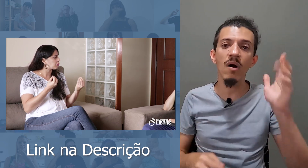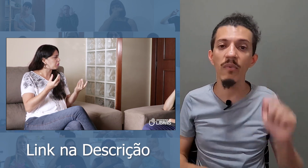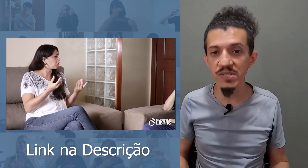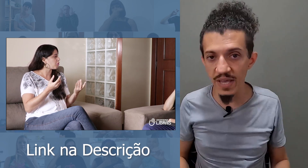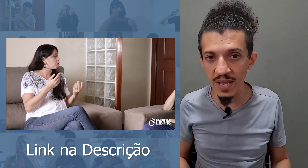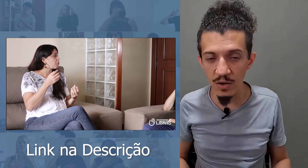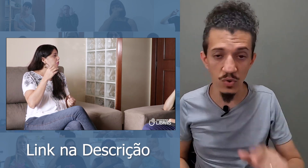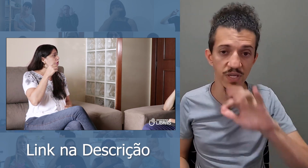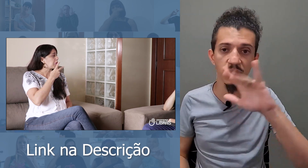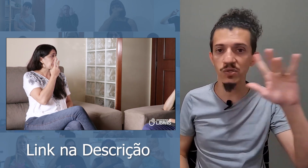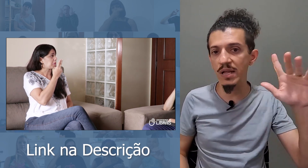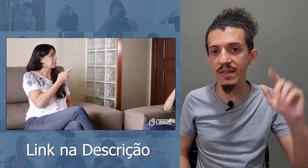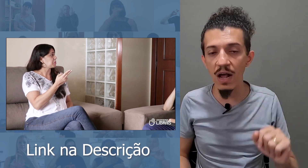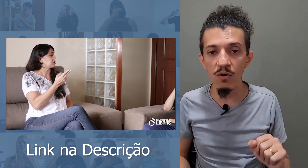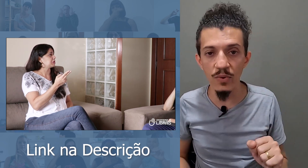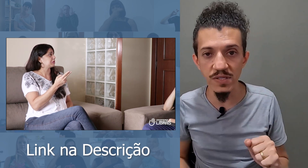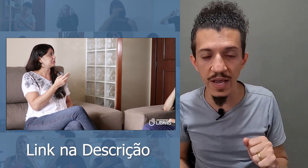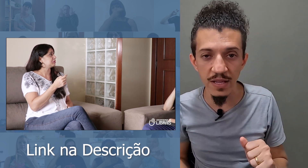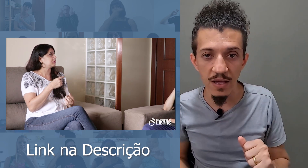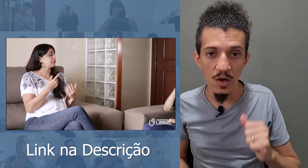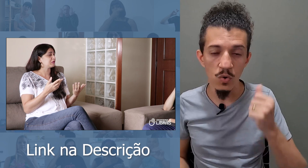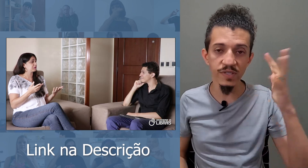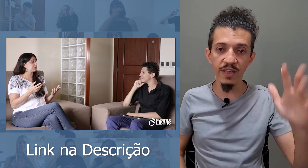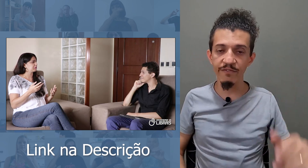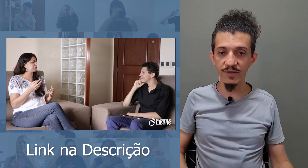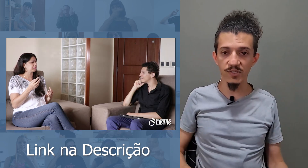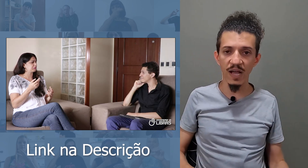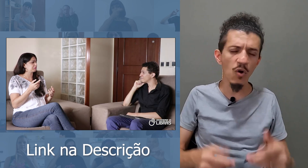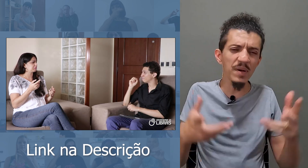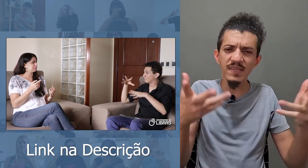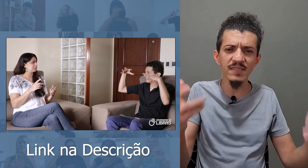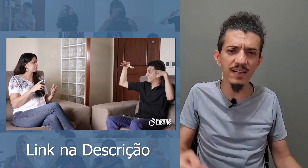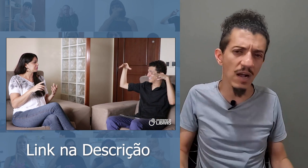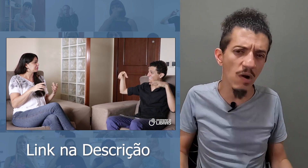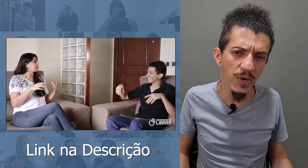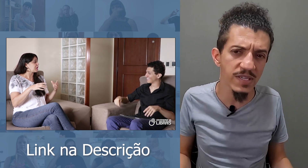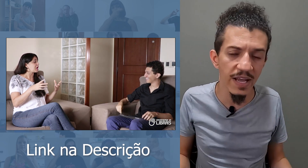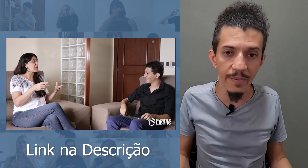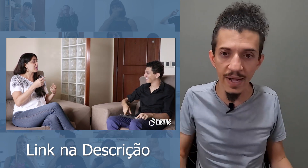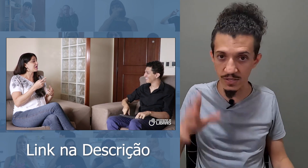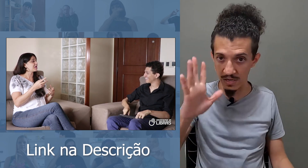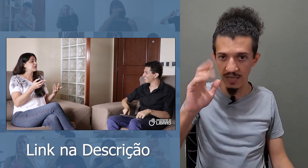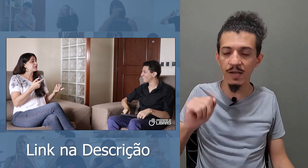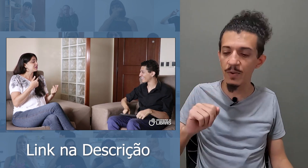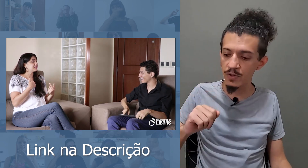mão esquerda, consiga soletrar com a mão esquerda, consiga enfatizar. Como assim sinalizar com a mão esquerda, Matos? Exemplo aqui, ó.